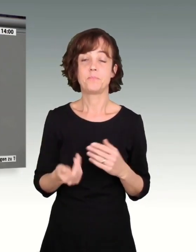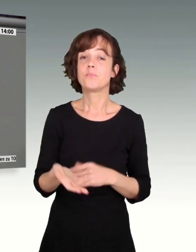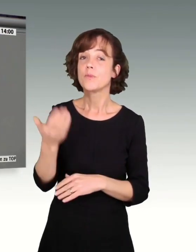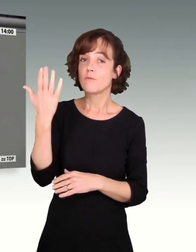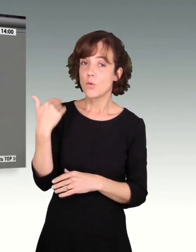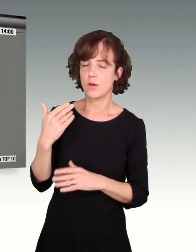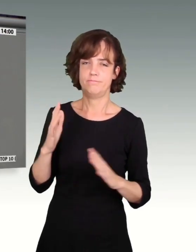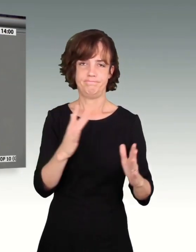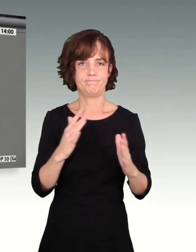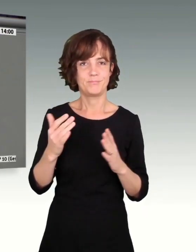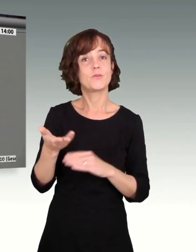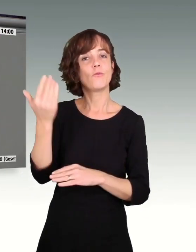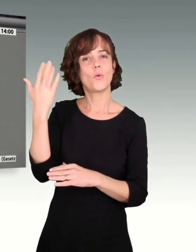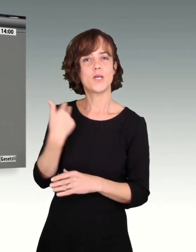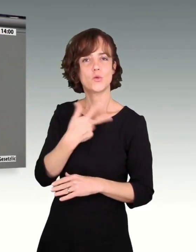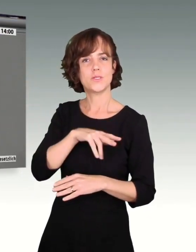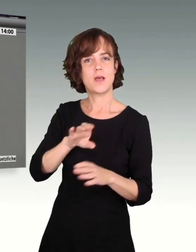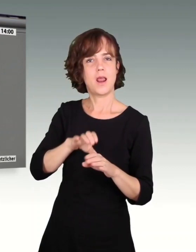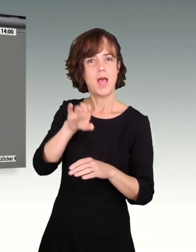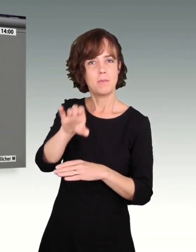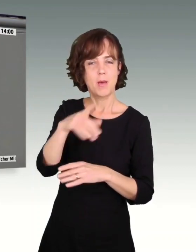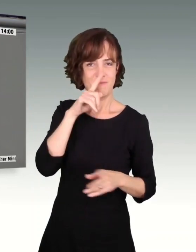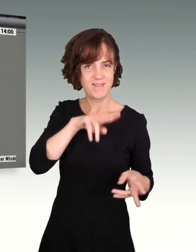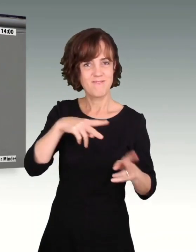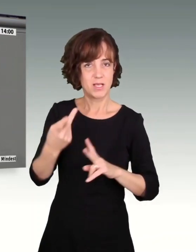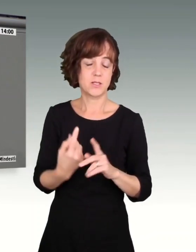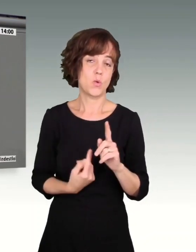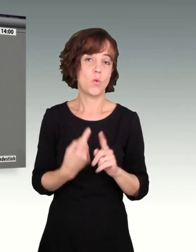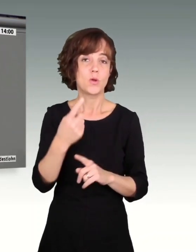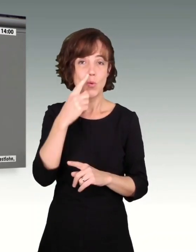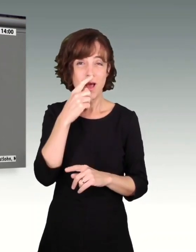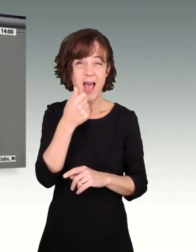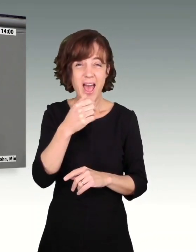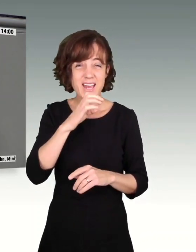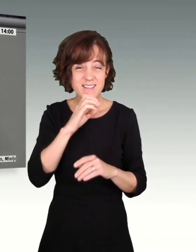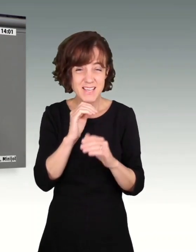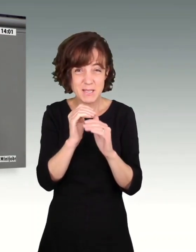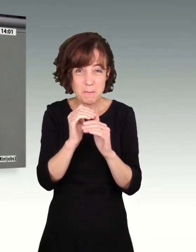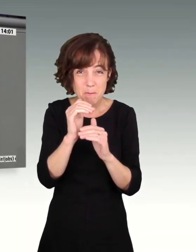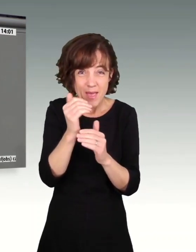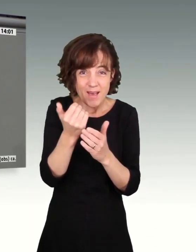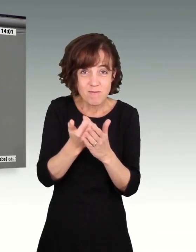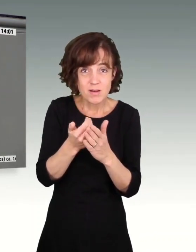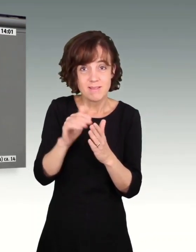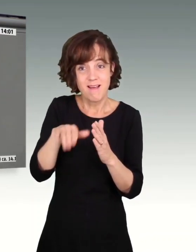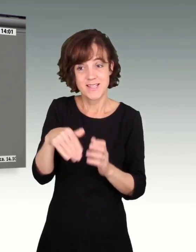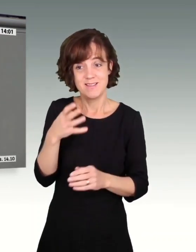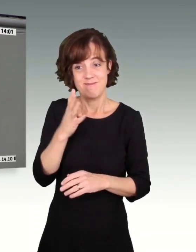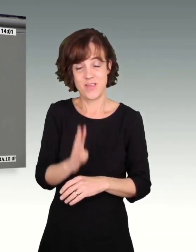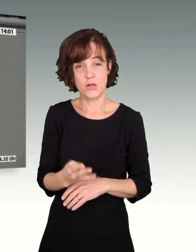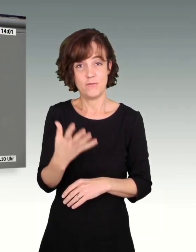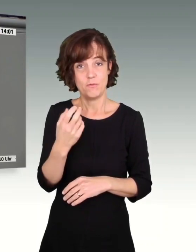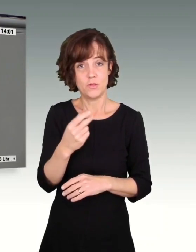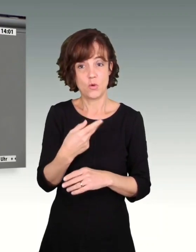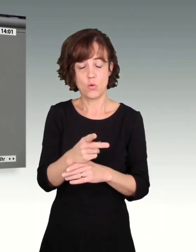Früher waren die Sozialabgaben beim Wechsel hoch. Wer früher nur einen Cent mehr verdient hat als 450 Euro,